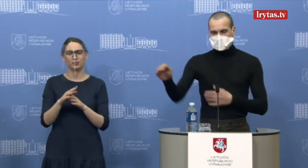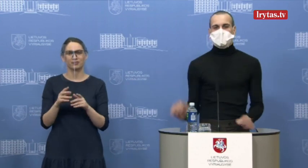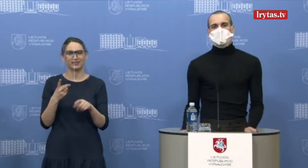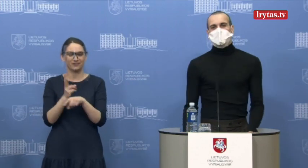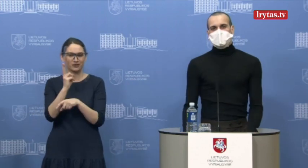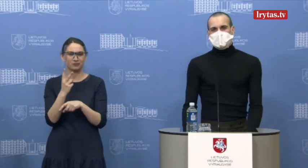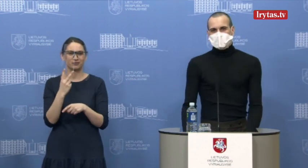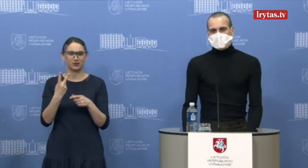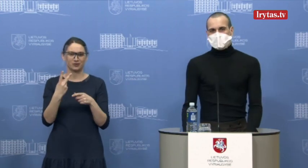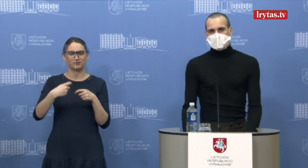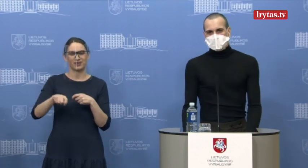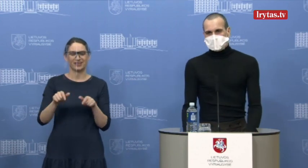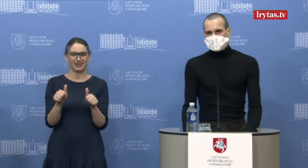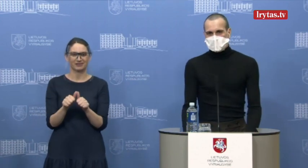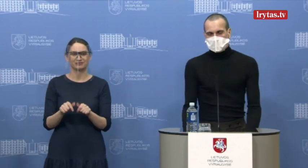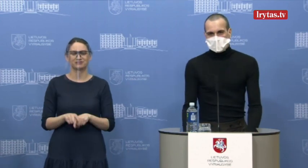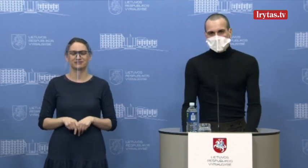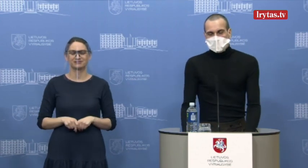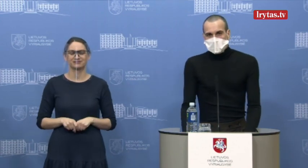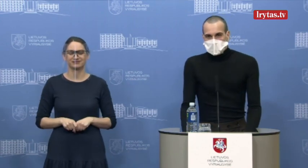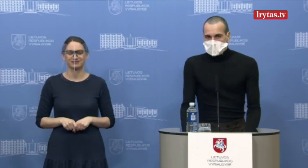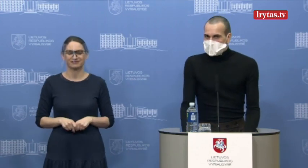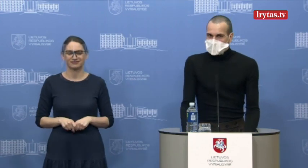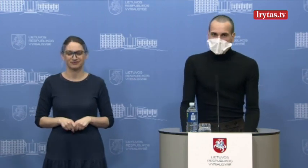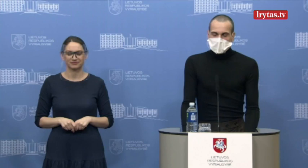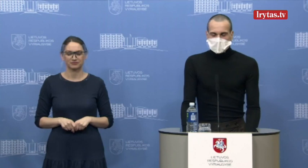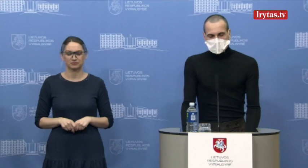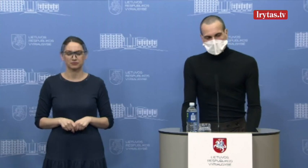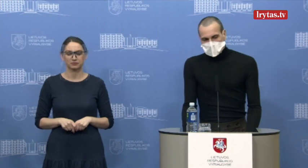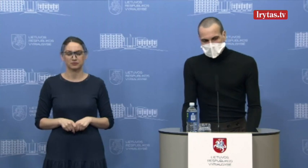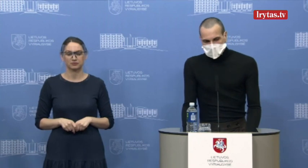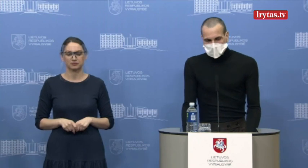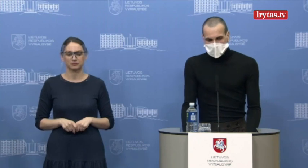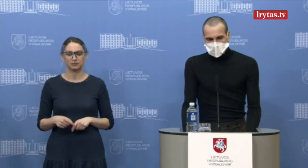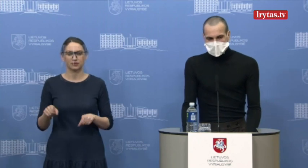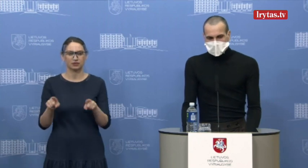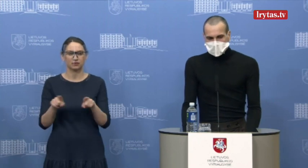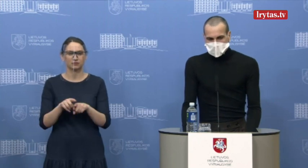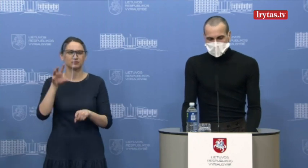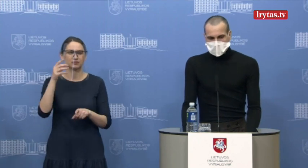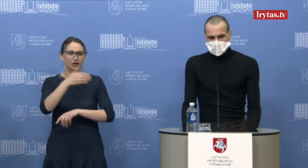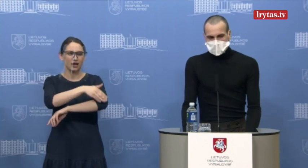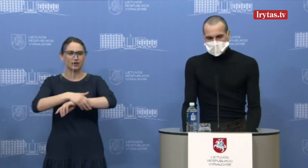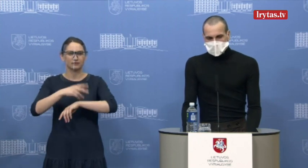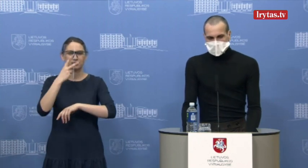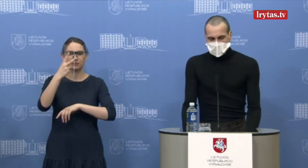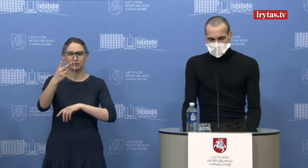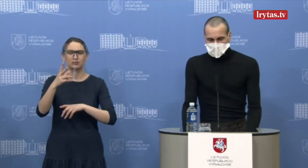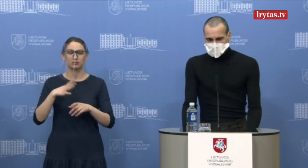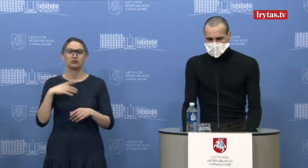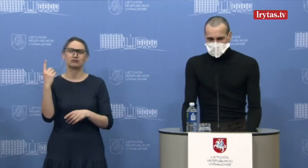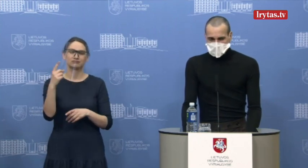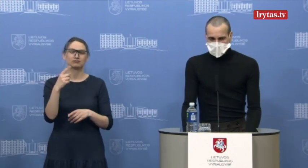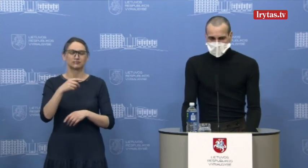dvi guba ištiestos rankos atstumą. Jeigu, aš pastebėjau irgi gatvėje, nes teko nekartai